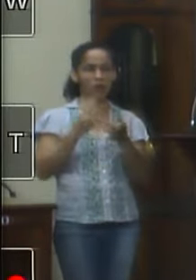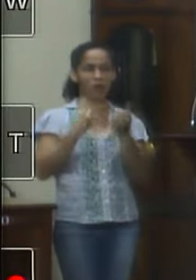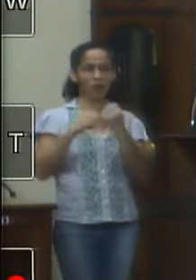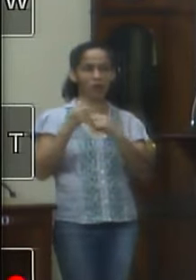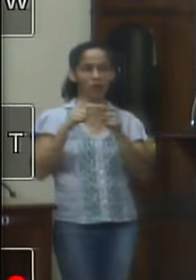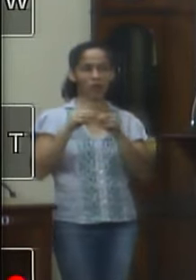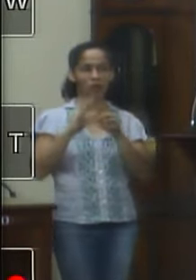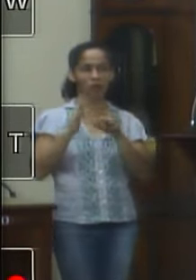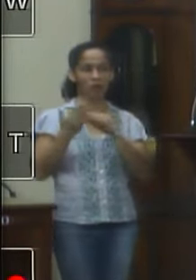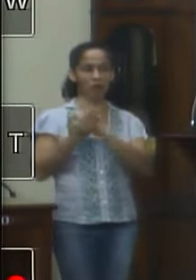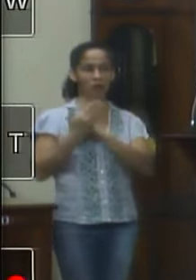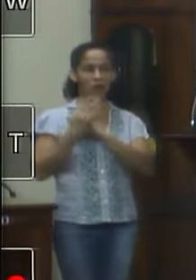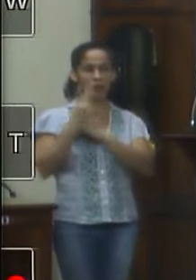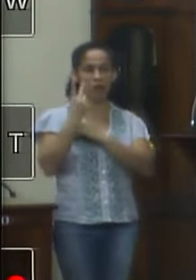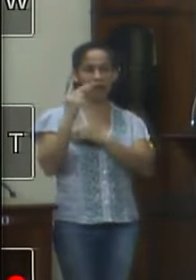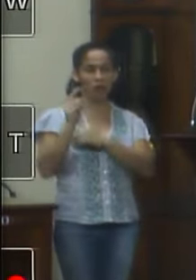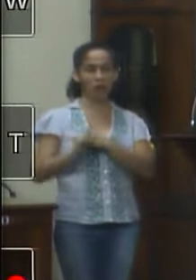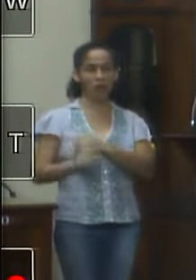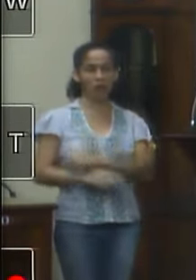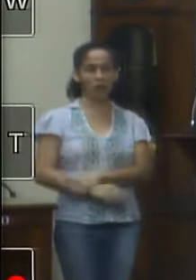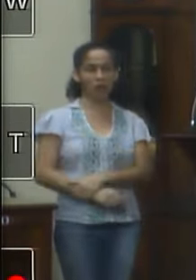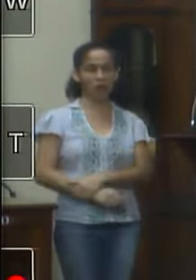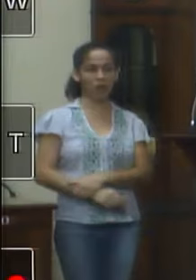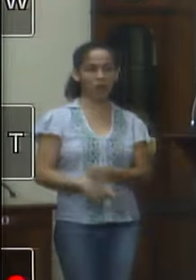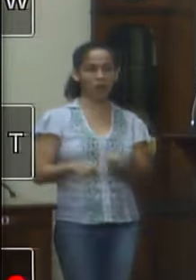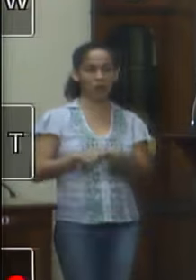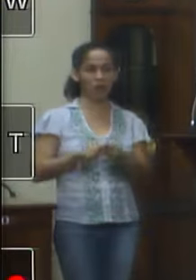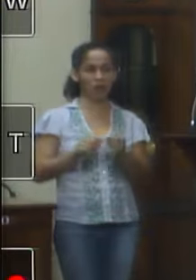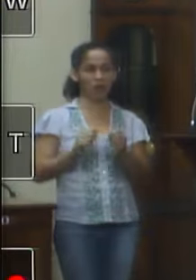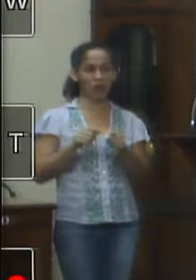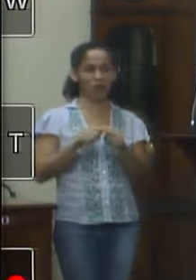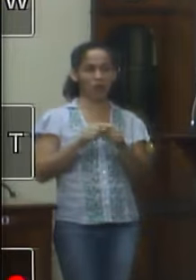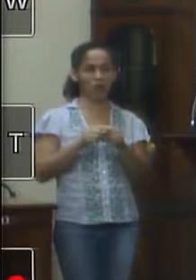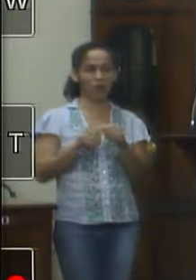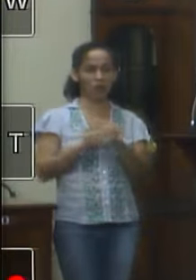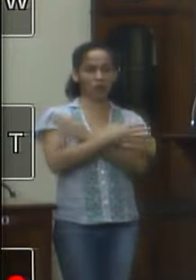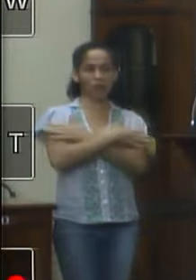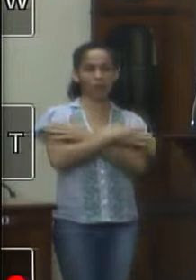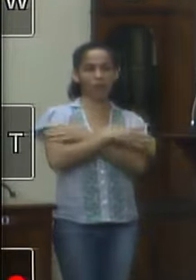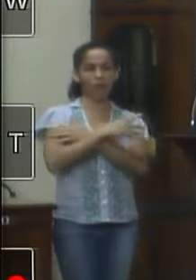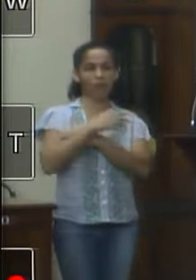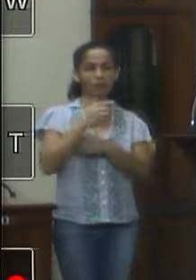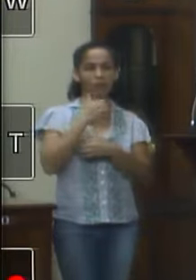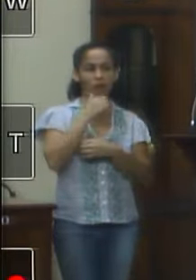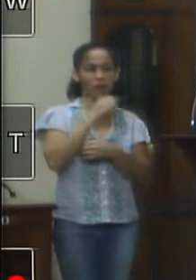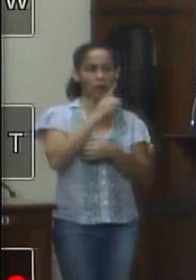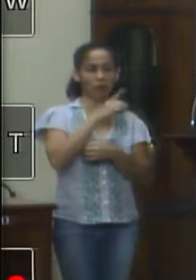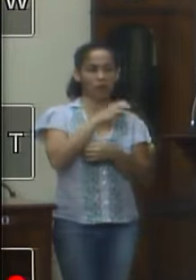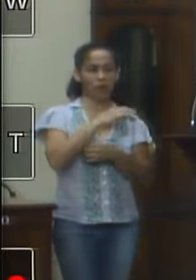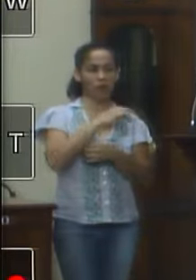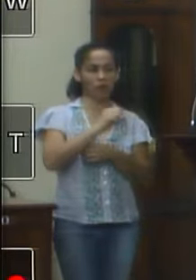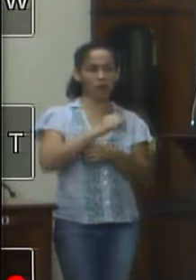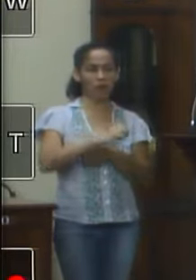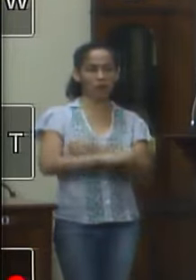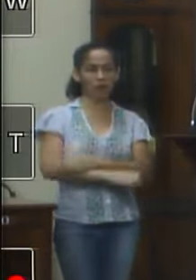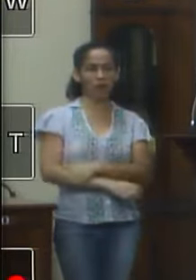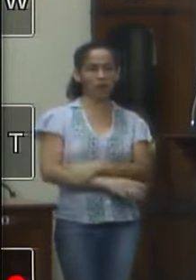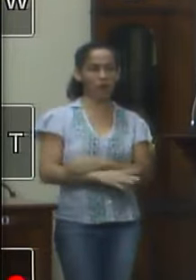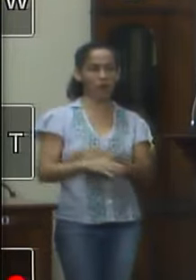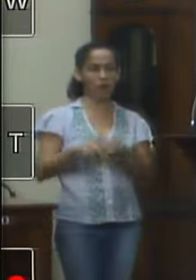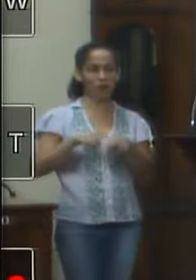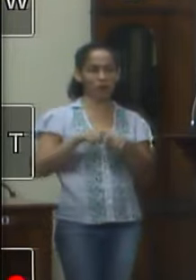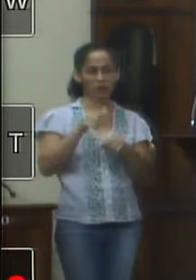ela já me ajudou duas vezes que é uma pessoa até que eu mando um grande abraço que é uma pessoa que de coração de